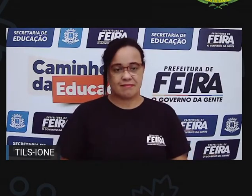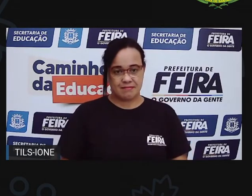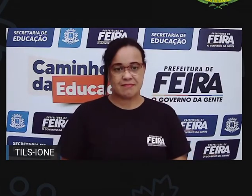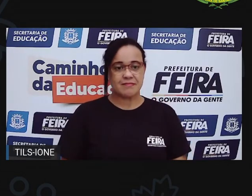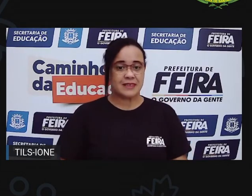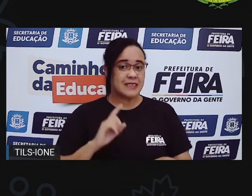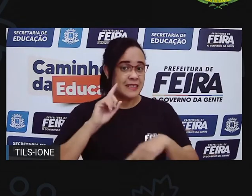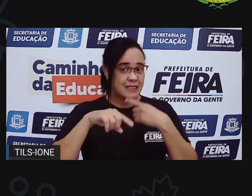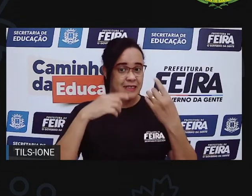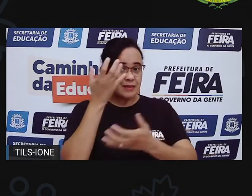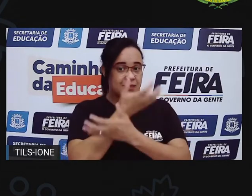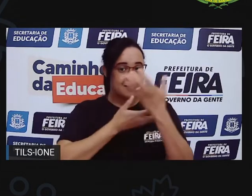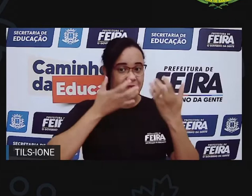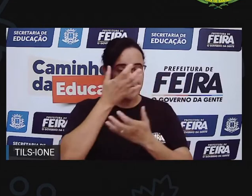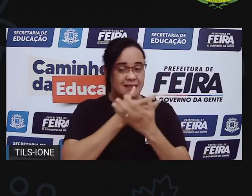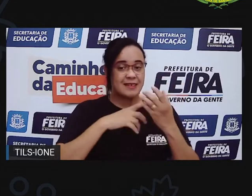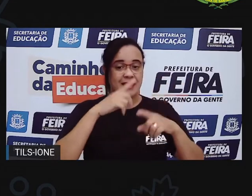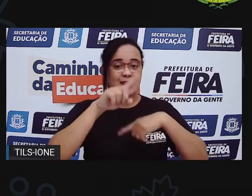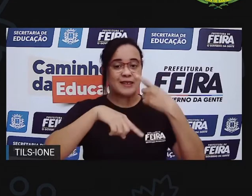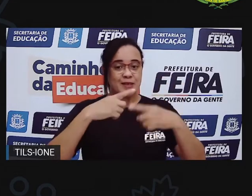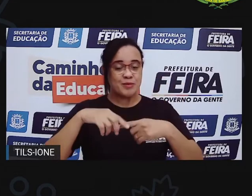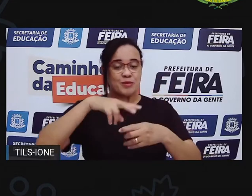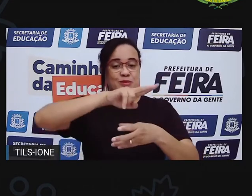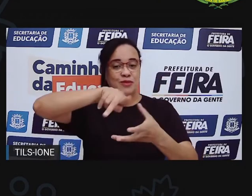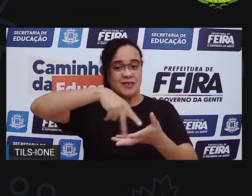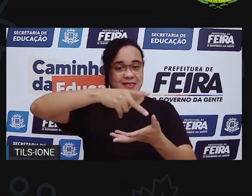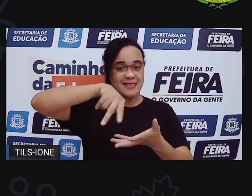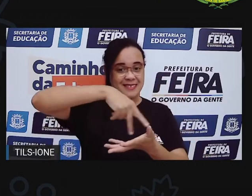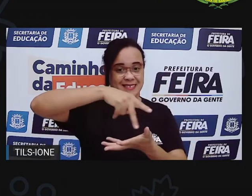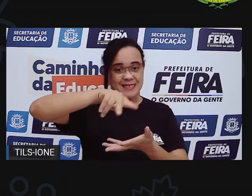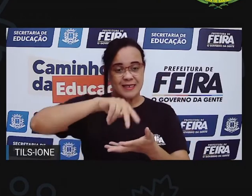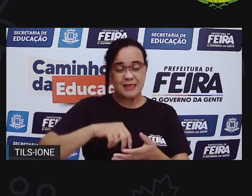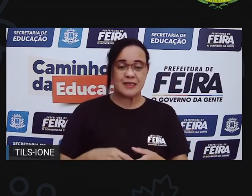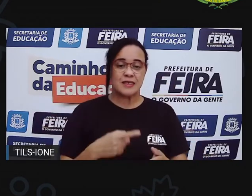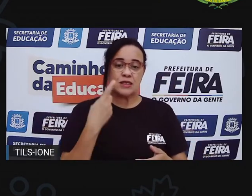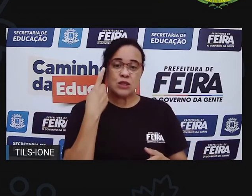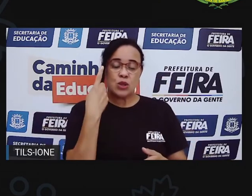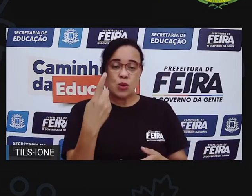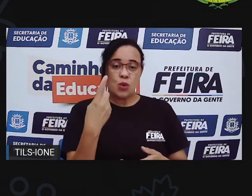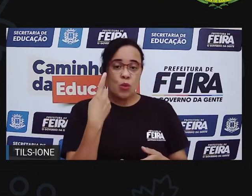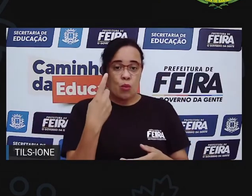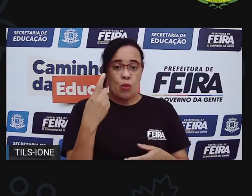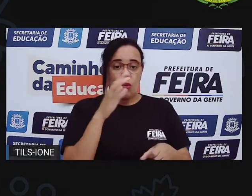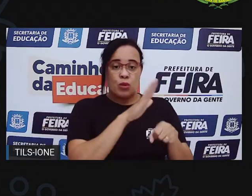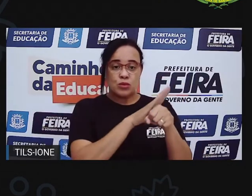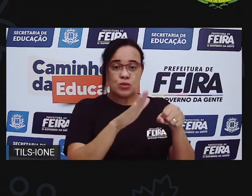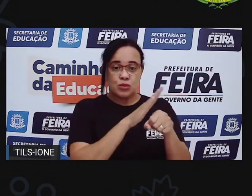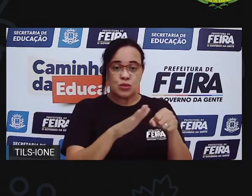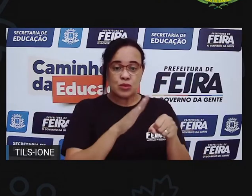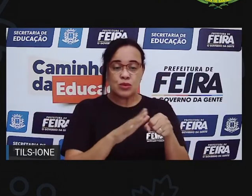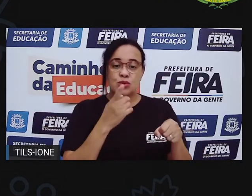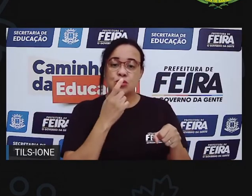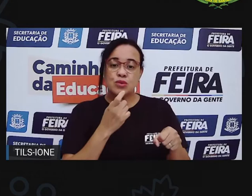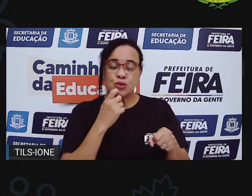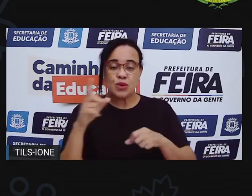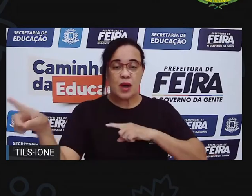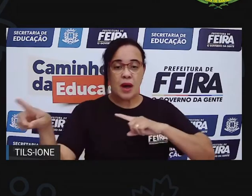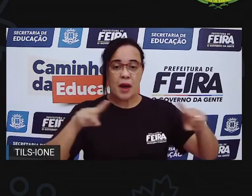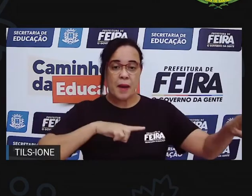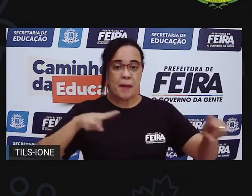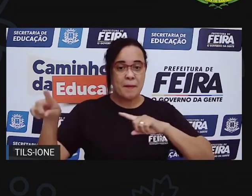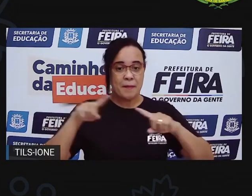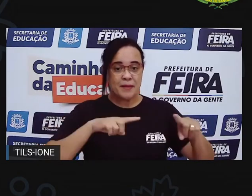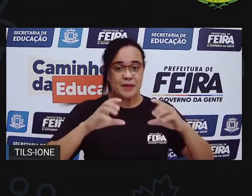a gente vai dançar, brincar. Combinadíssimo. Então, o tomate, repete. O tomate é primo do